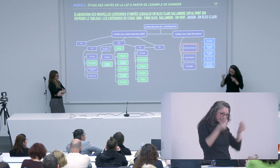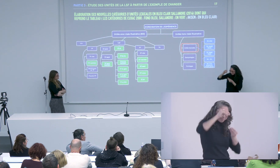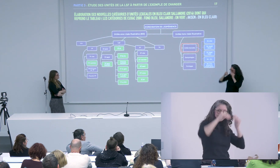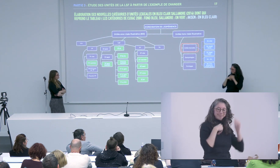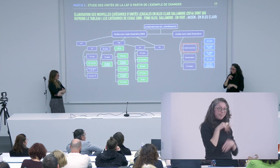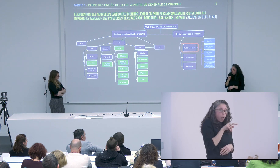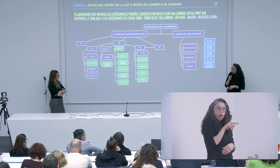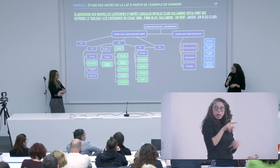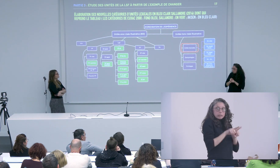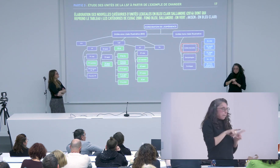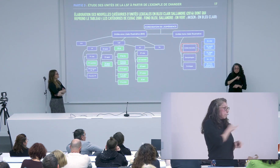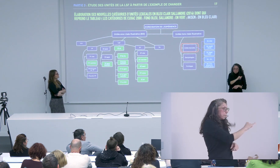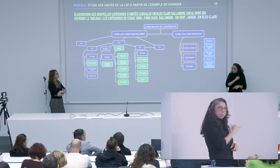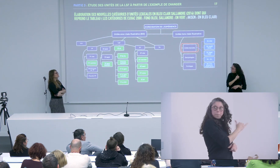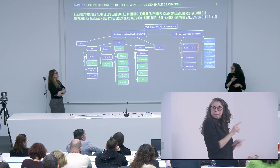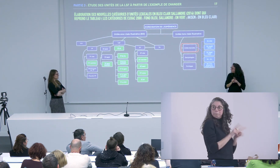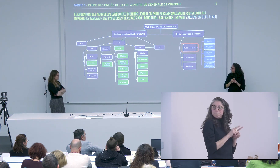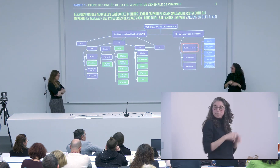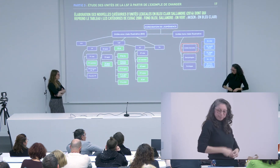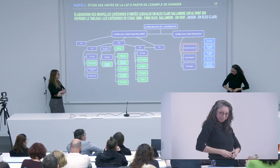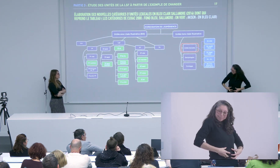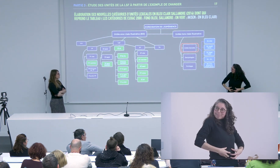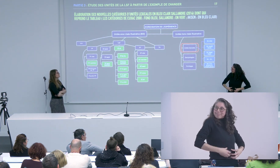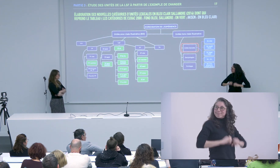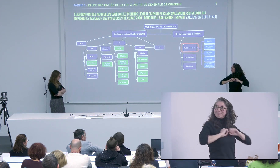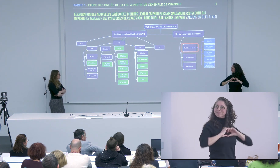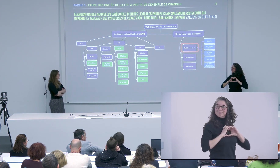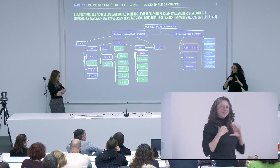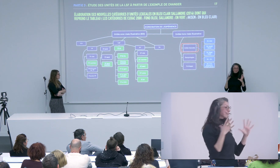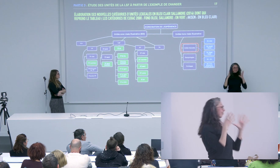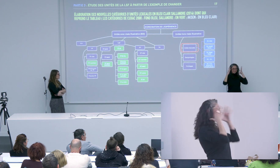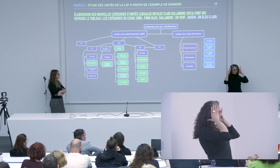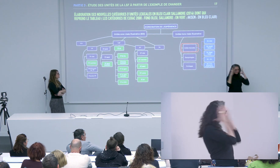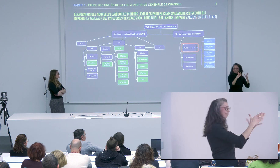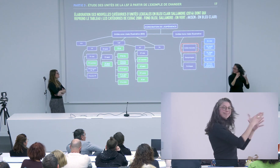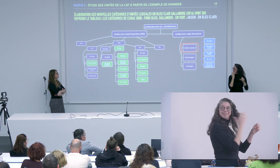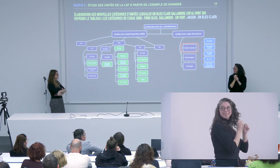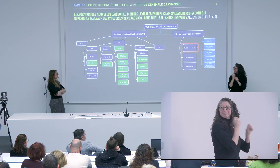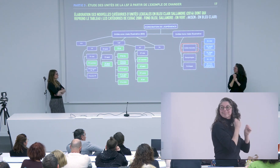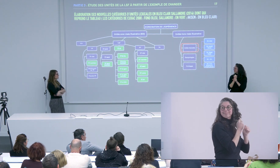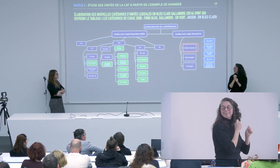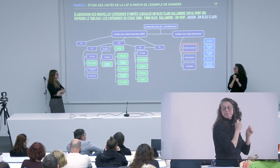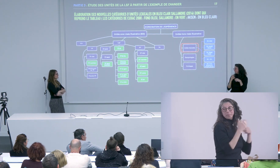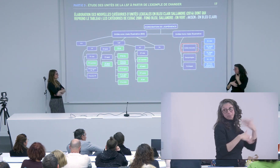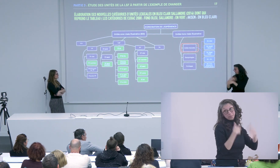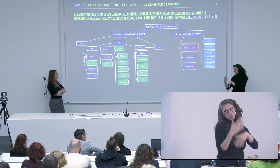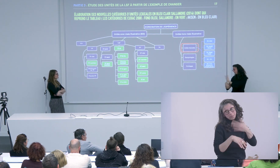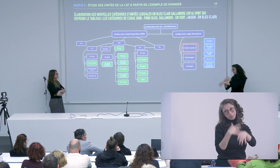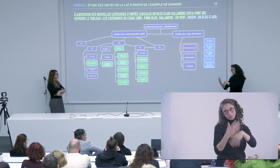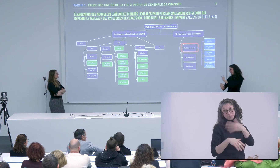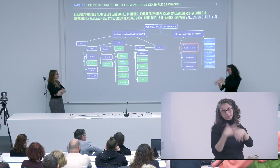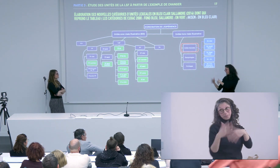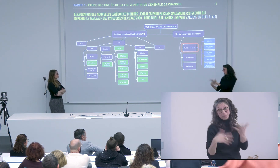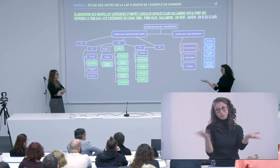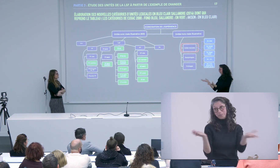moi j'avais le rêve d'une langue des signes qui était je ne sais pas avec une certaine beauté une